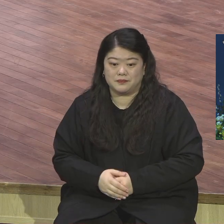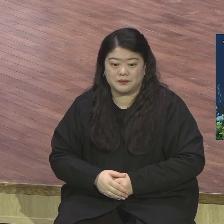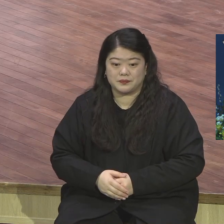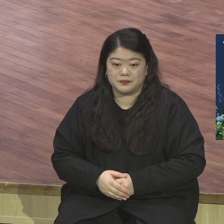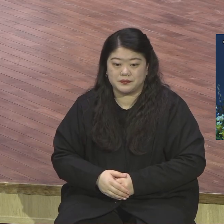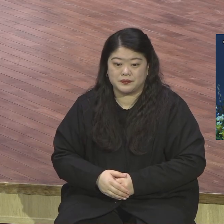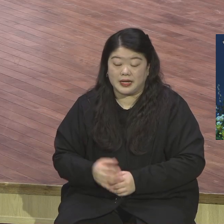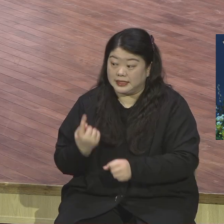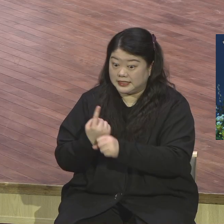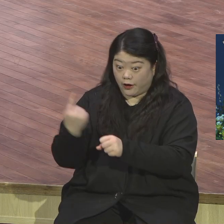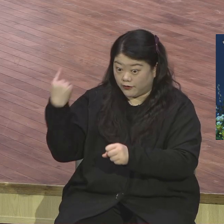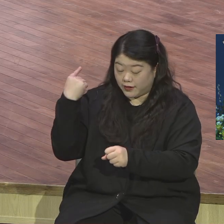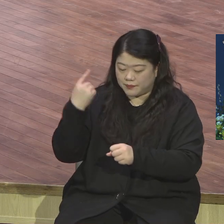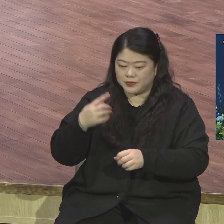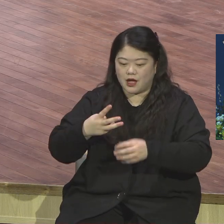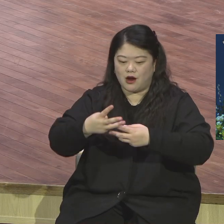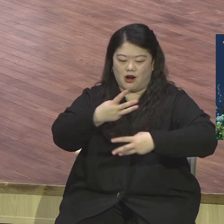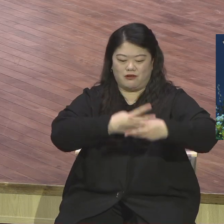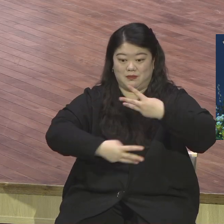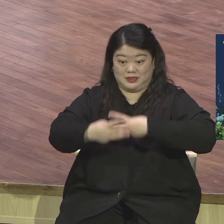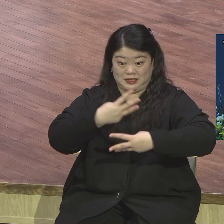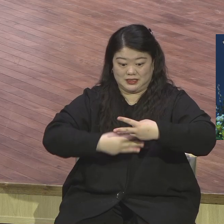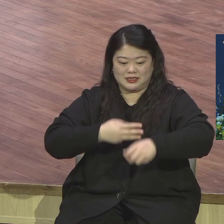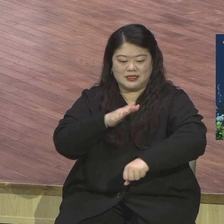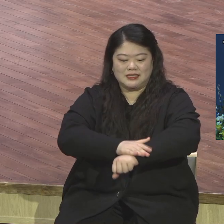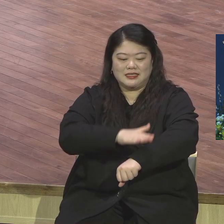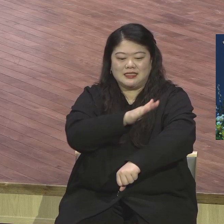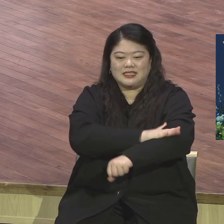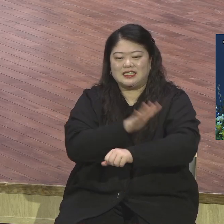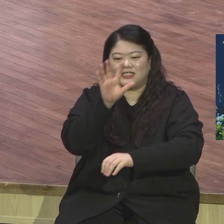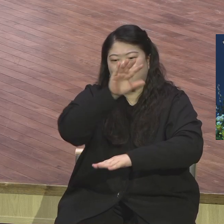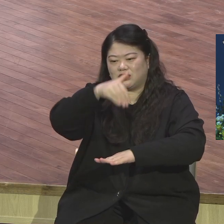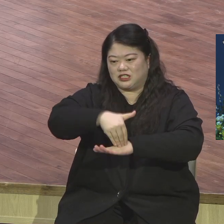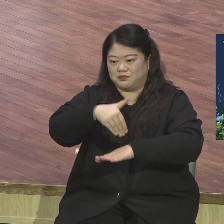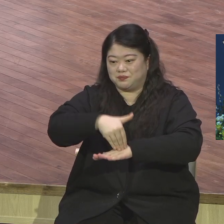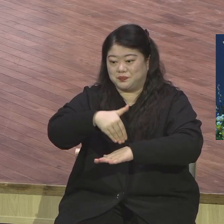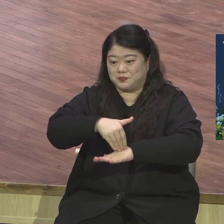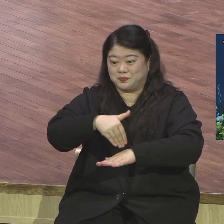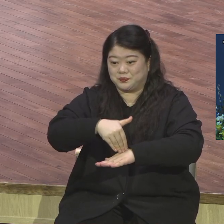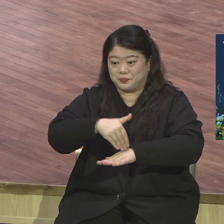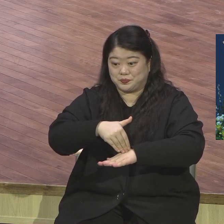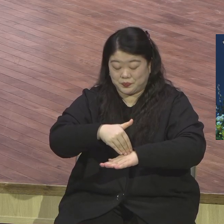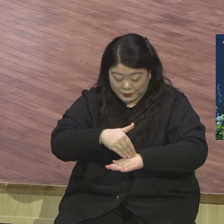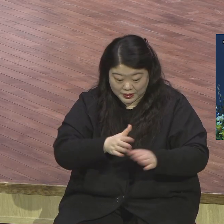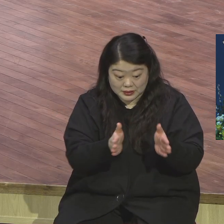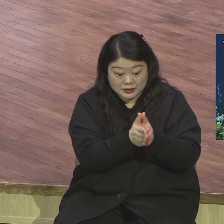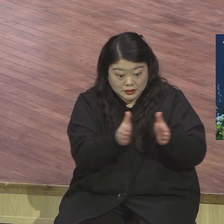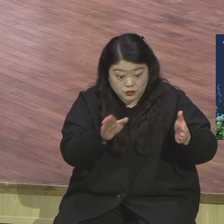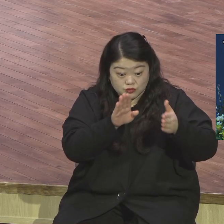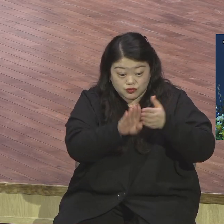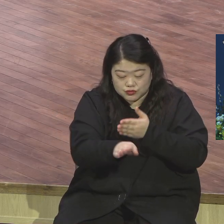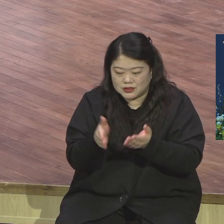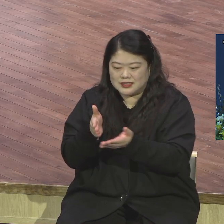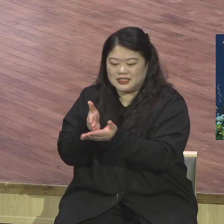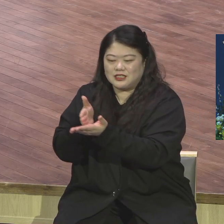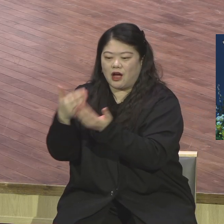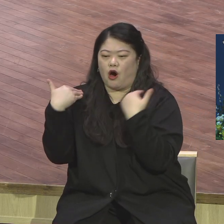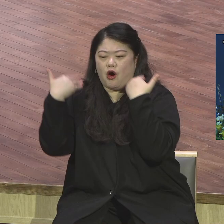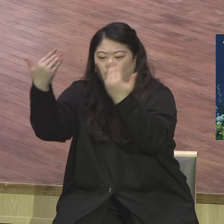인턴십을 통해서 여러가지 기회의 문을 그렇게 열어줬는데 아주 잘했죠. 인턴십을 잘했습니다.